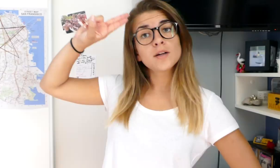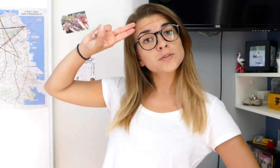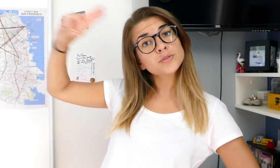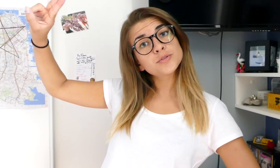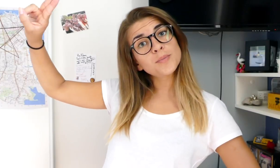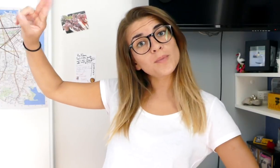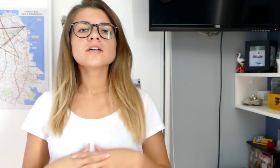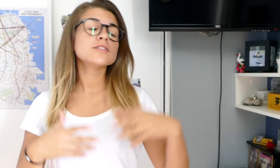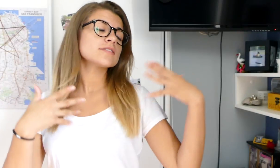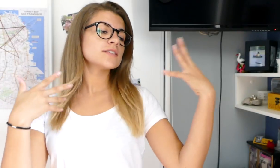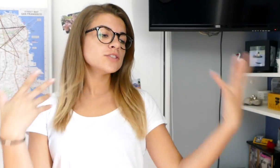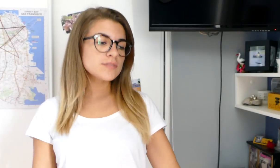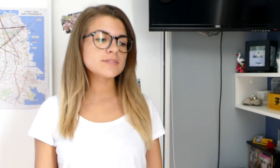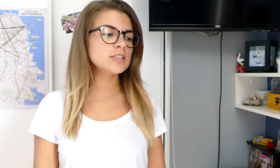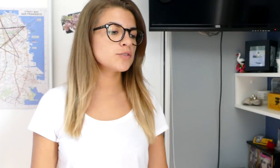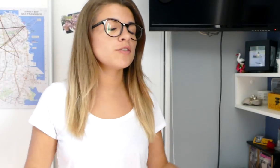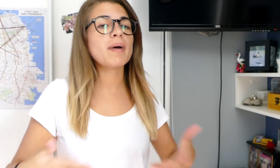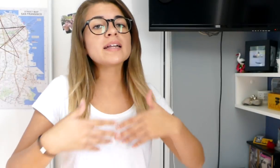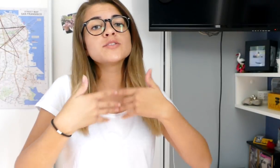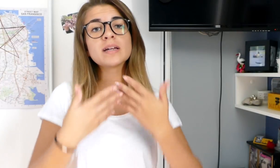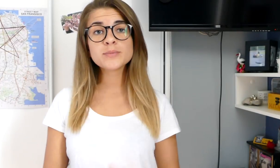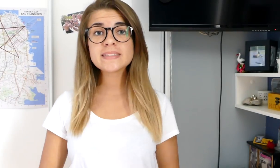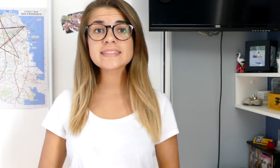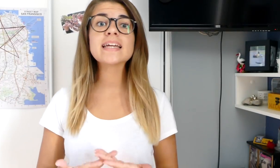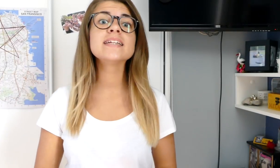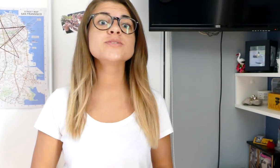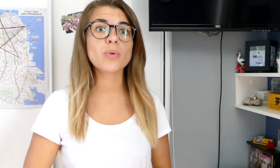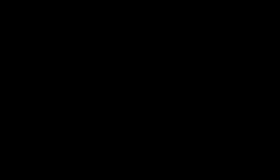Coucou tout le monde ! Dans cette nouvelle vidéo, je vais vous parler de la musique et les sourds.